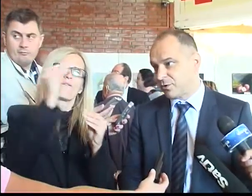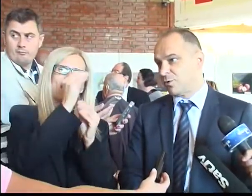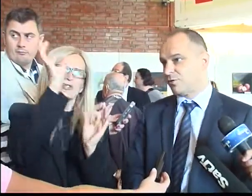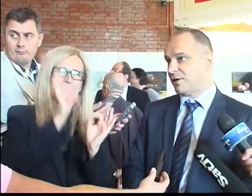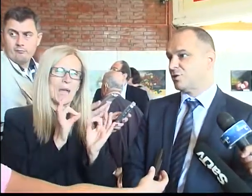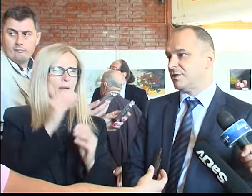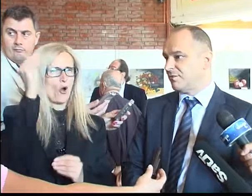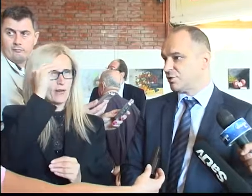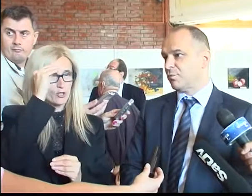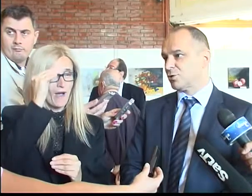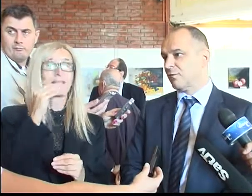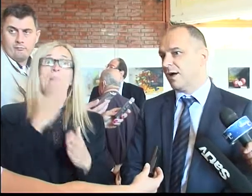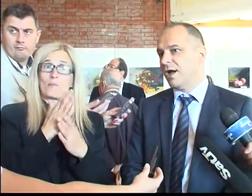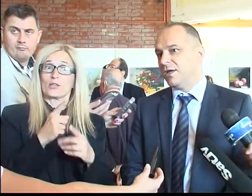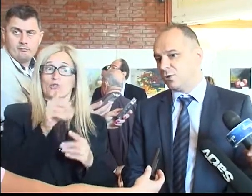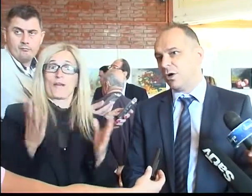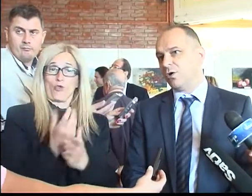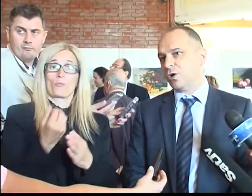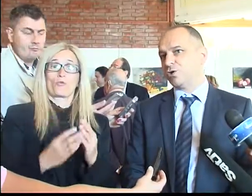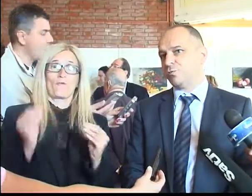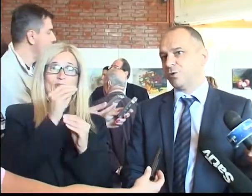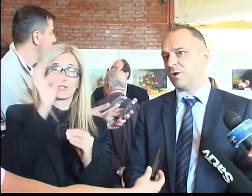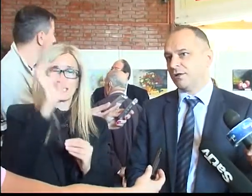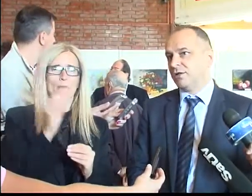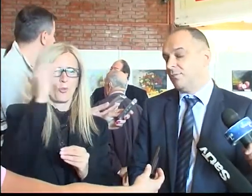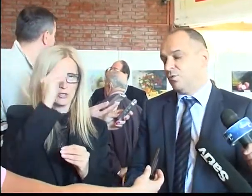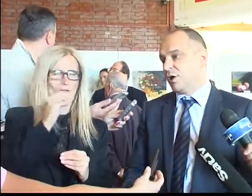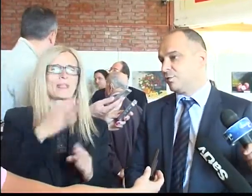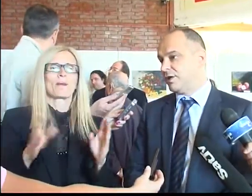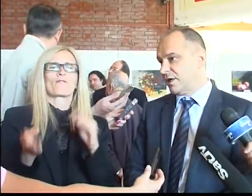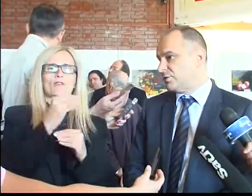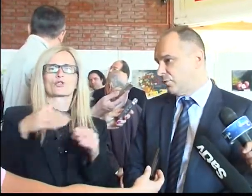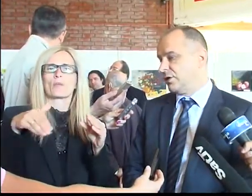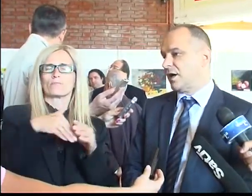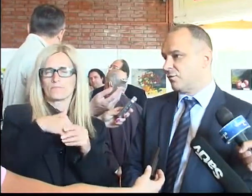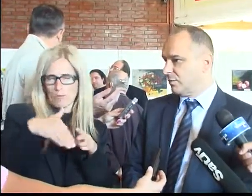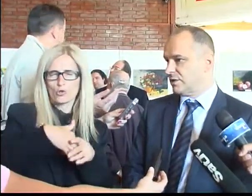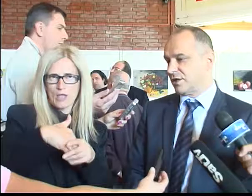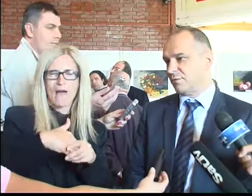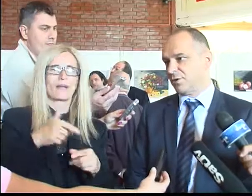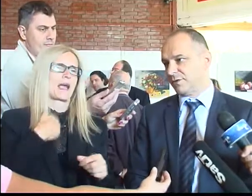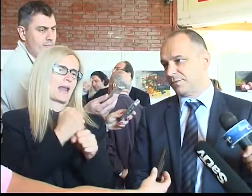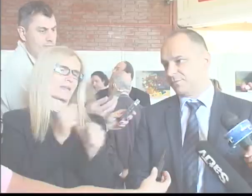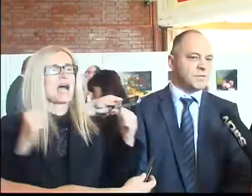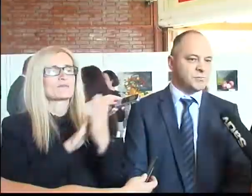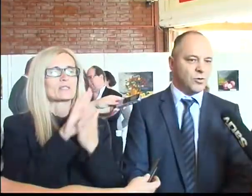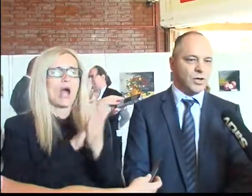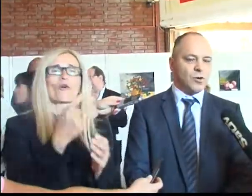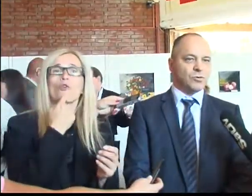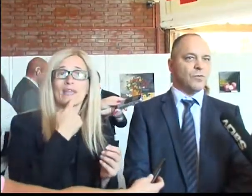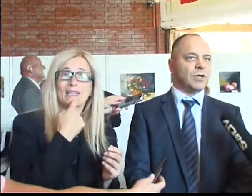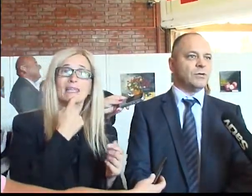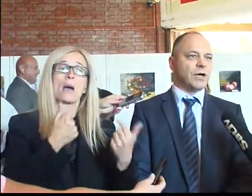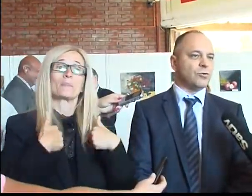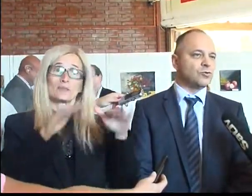sa više stepeno obrazovanje će biti i više poslova i to je ono čemu ćemo raditi i mi u našem ministarstvu i naravno u ministarstvu prosvega. Mi smo